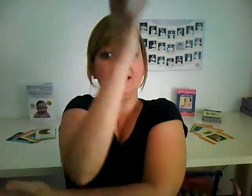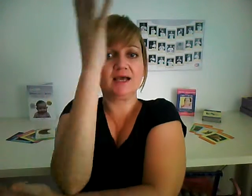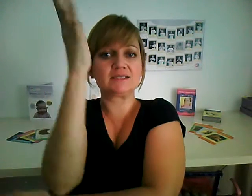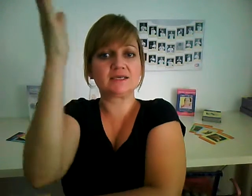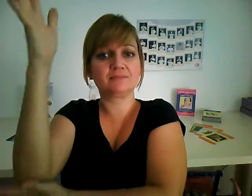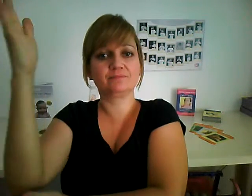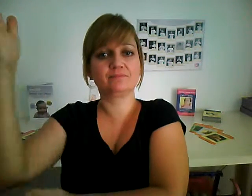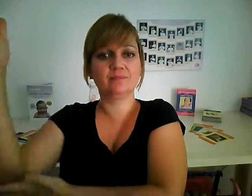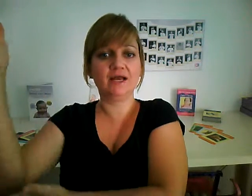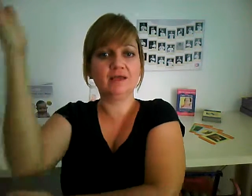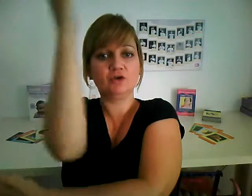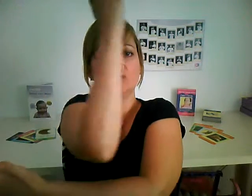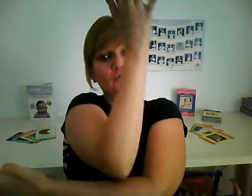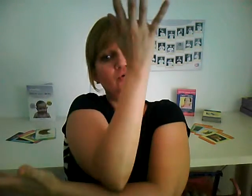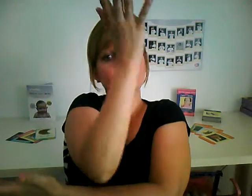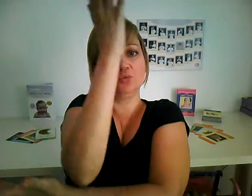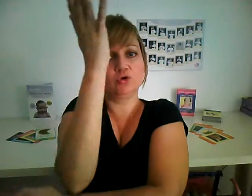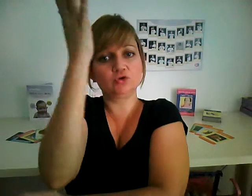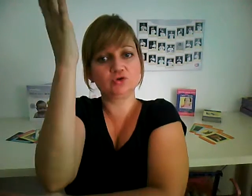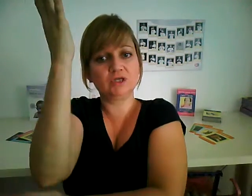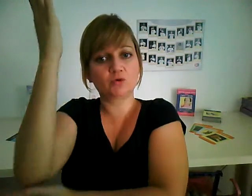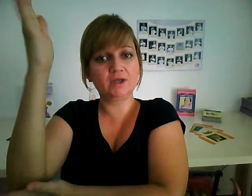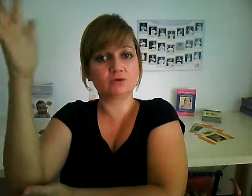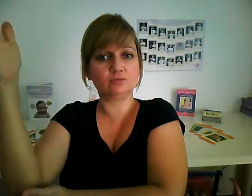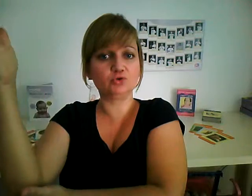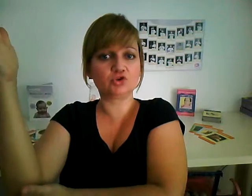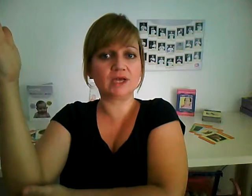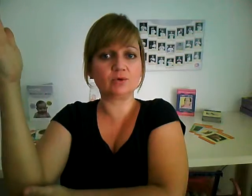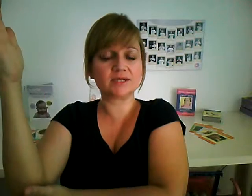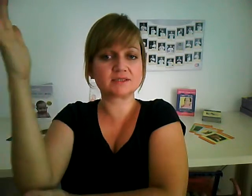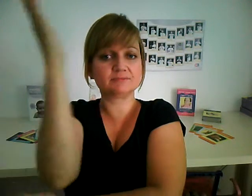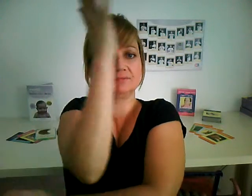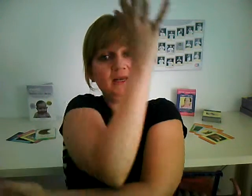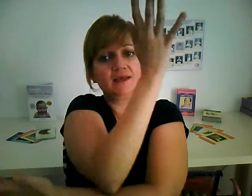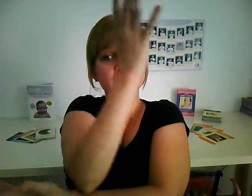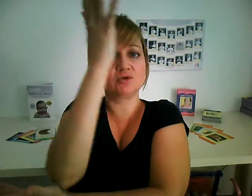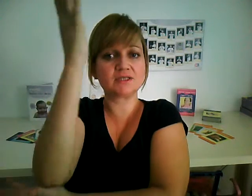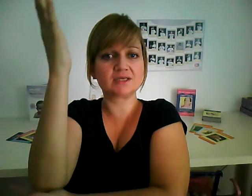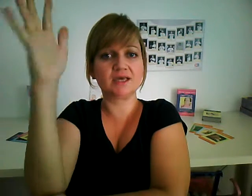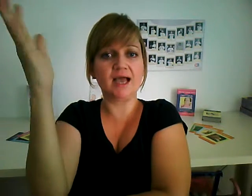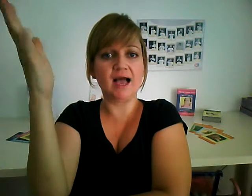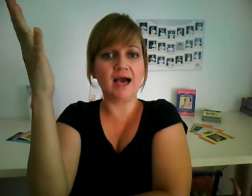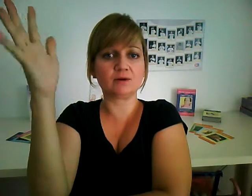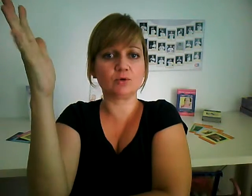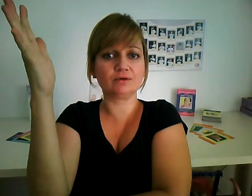así, ¿vale? Como uno, dos, tres, cuatro, muchos árboles, ¿vale? Esto es árbol.